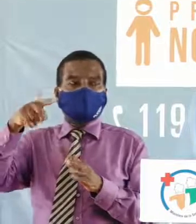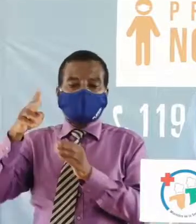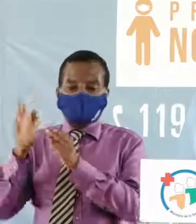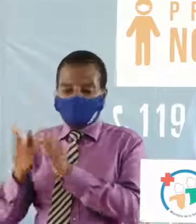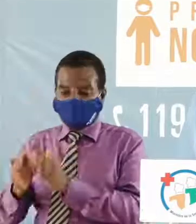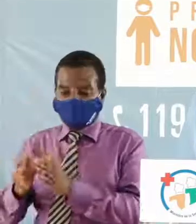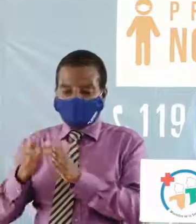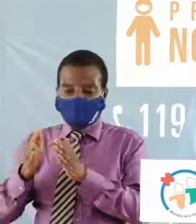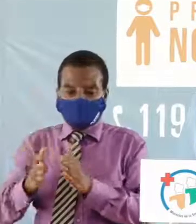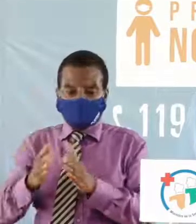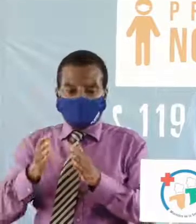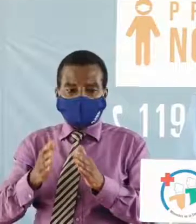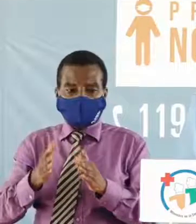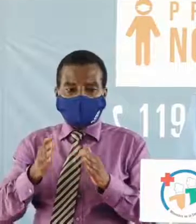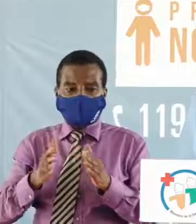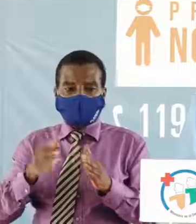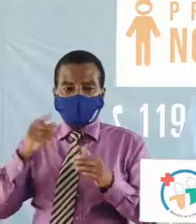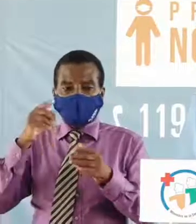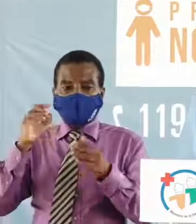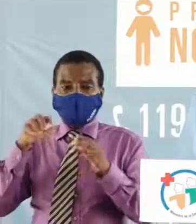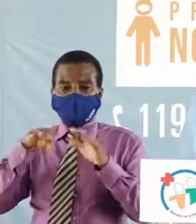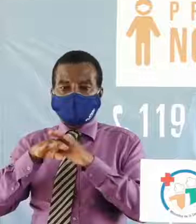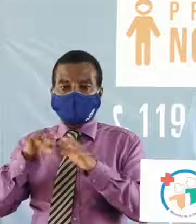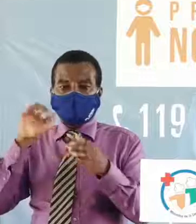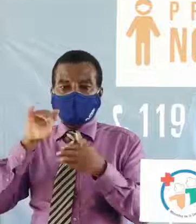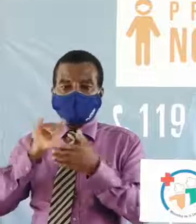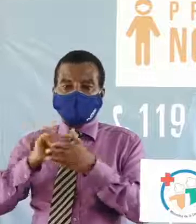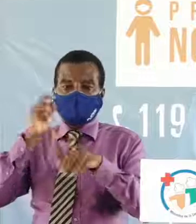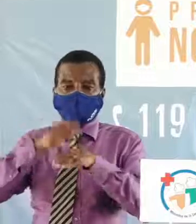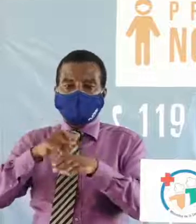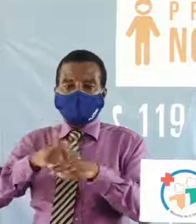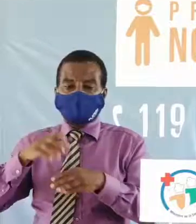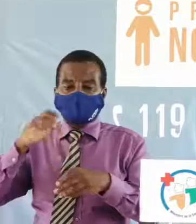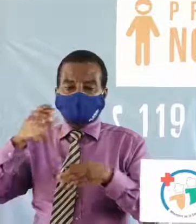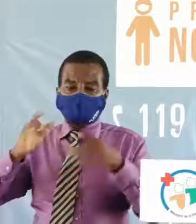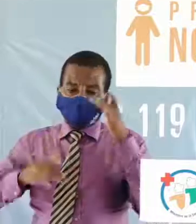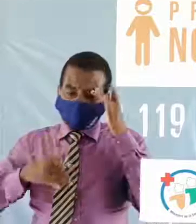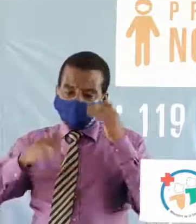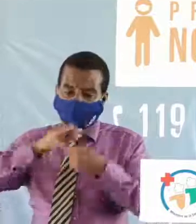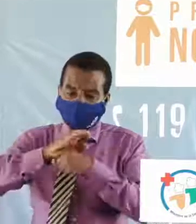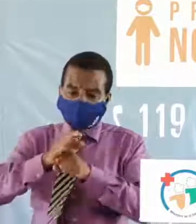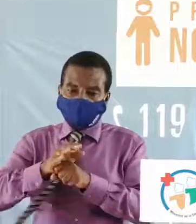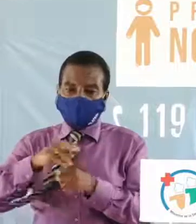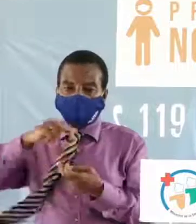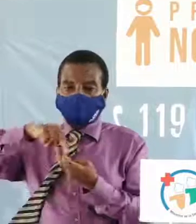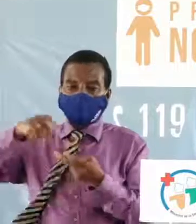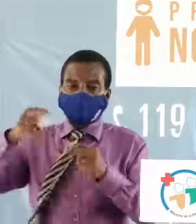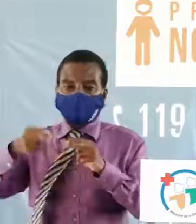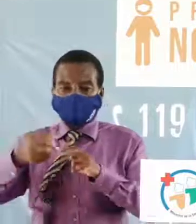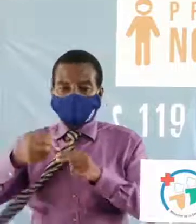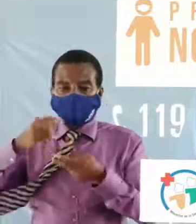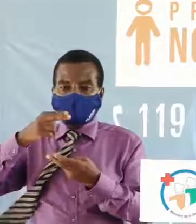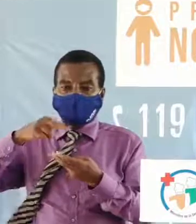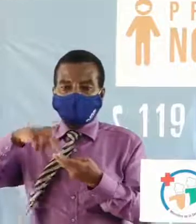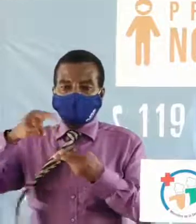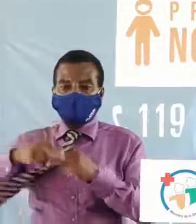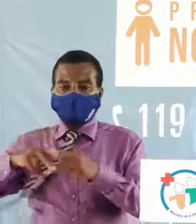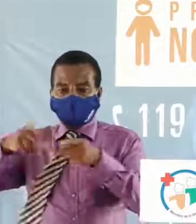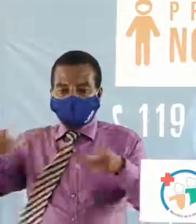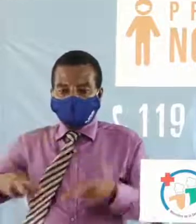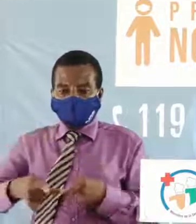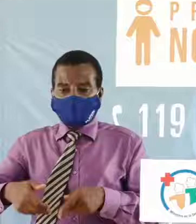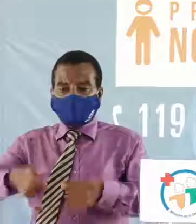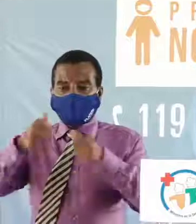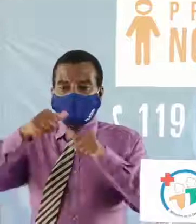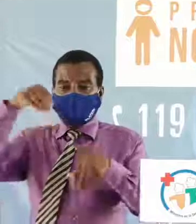réglementer en cette période de pandémie le nombre de places donc autorisées